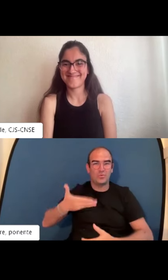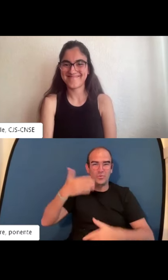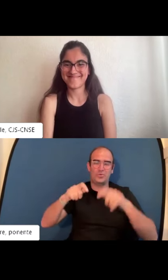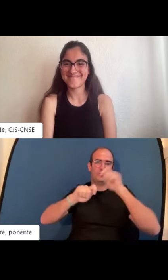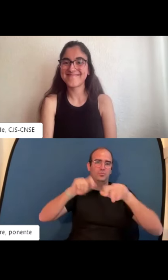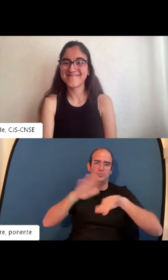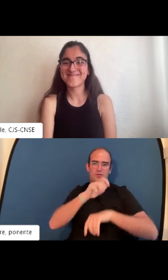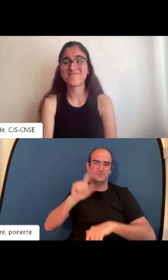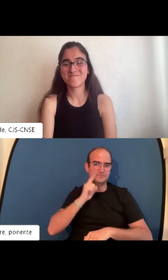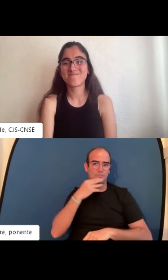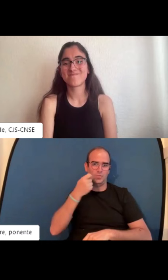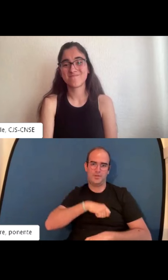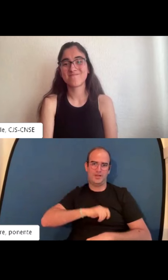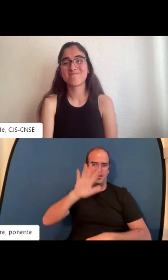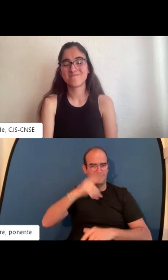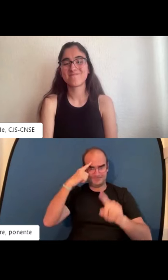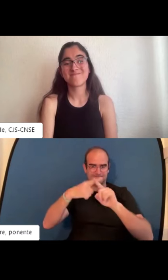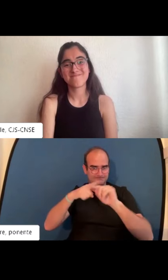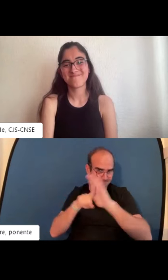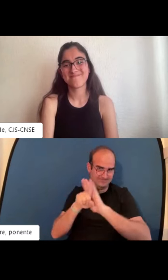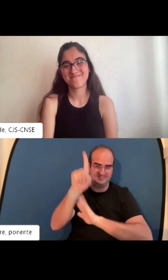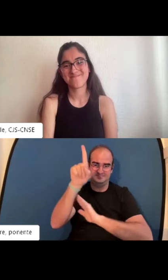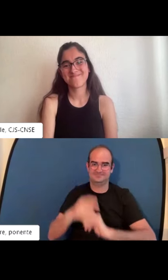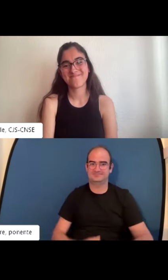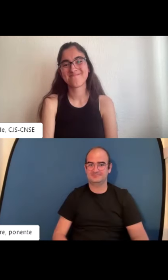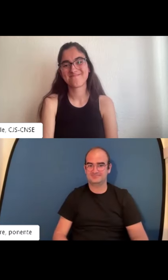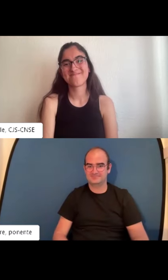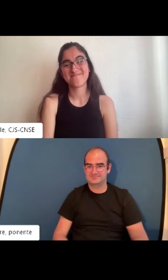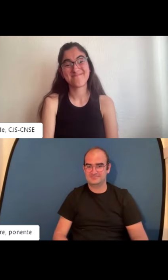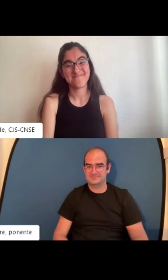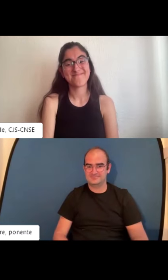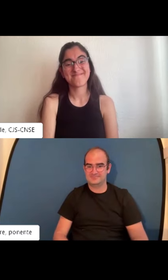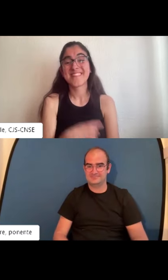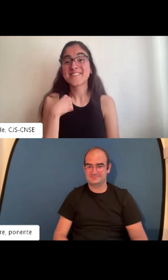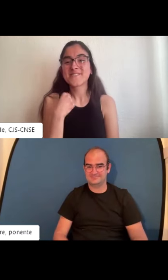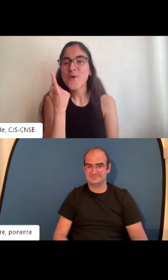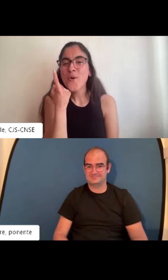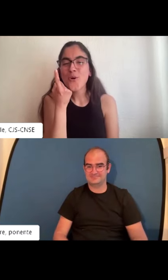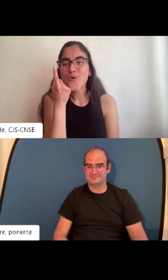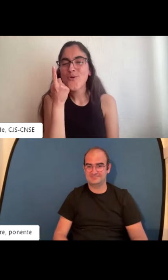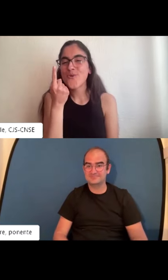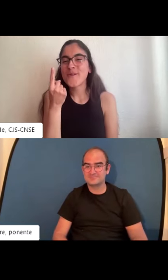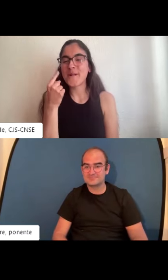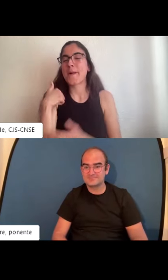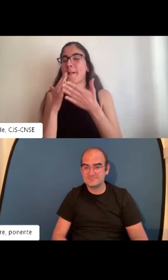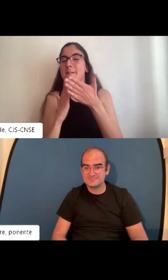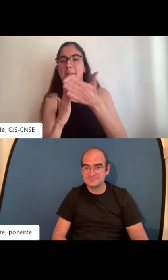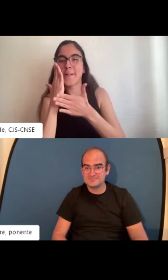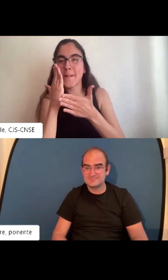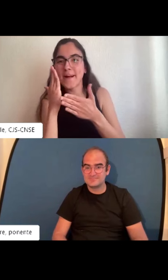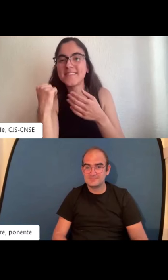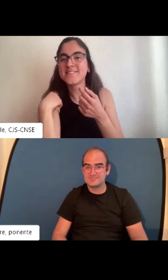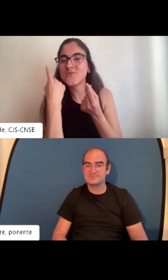diferentes generaciones. He ido viendo cómo funciona y lo importante que es el que vaya desarrollándose para el movimiento asociativo de la